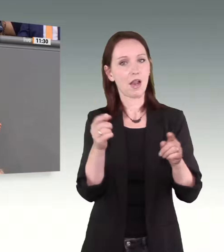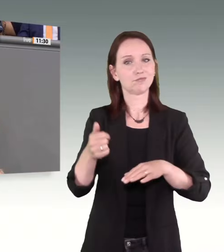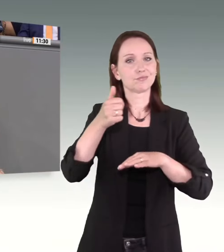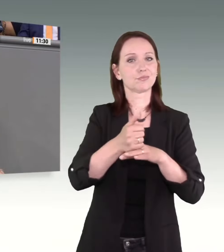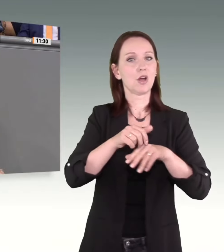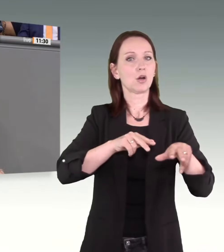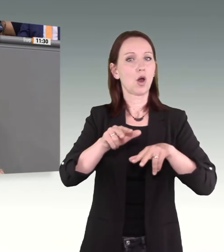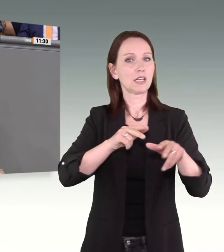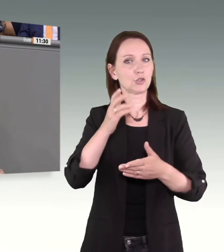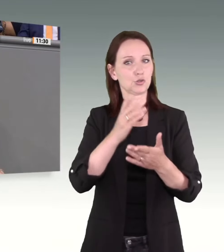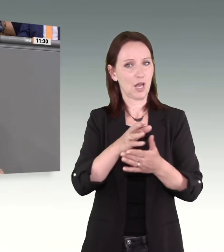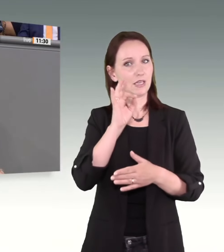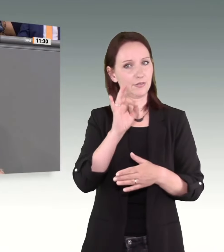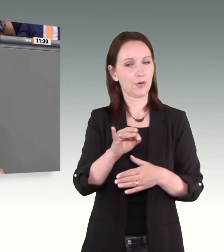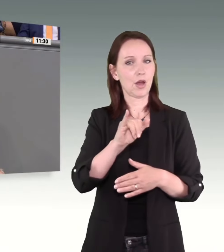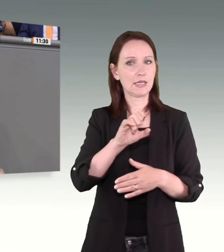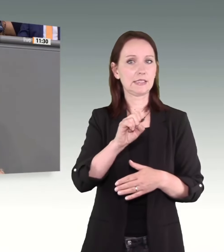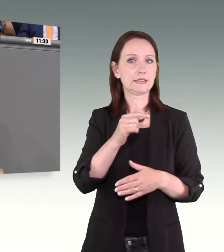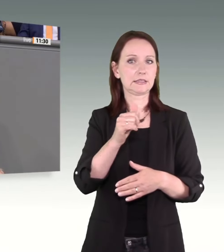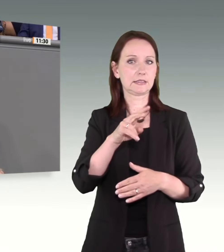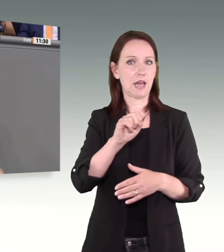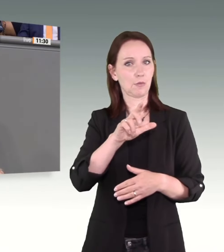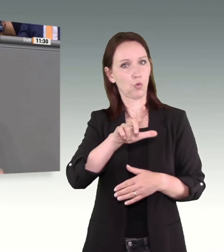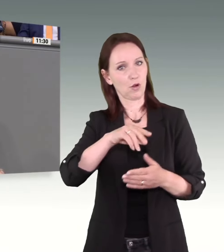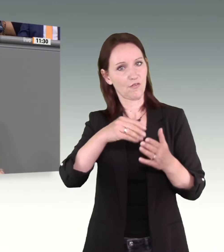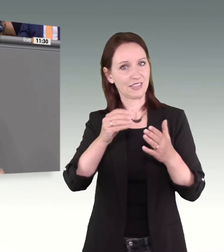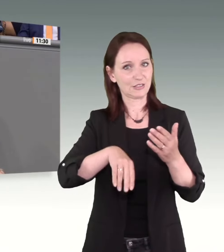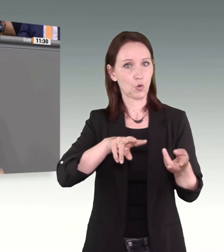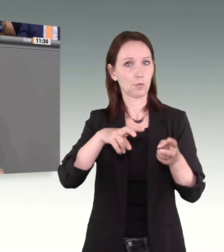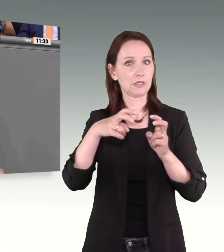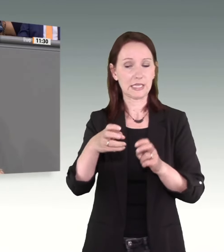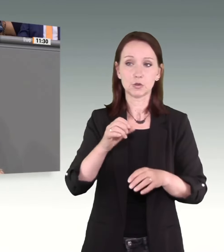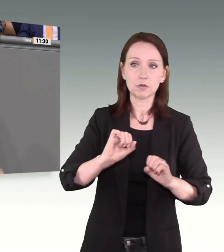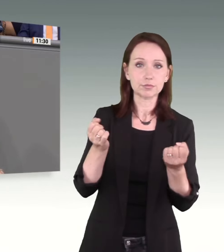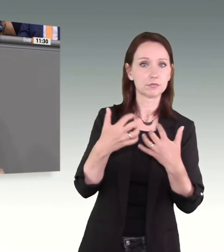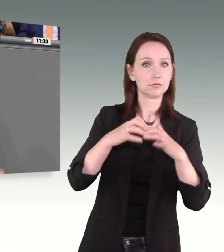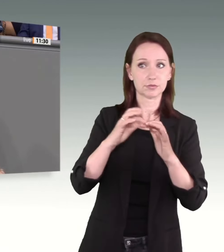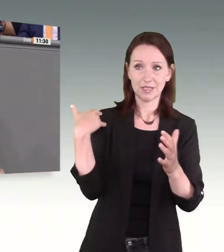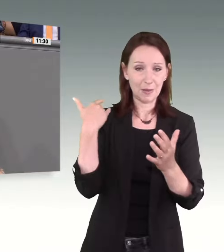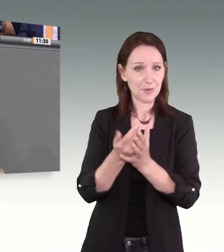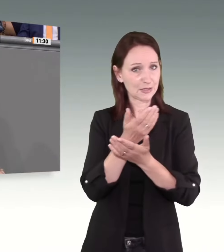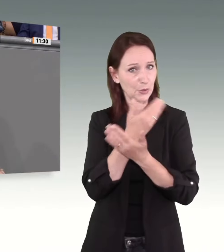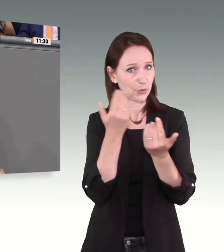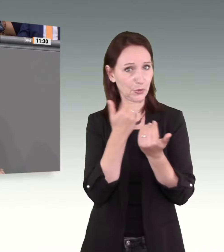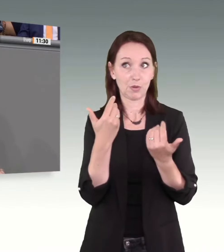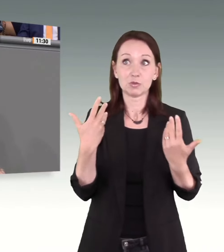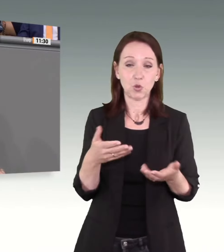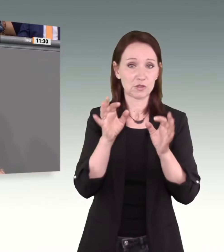eingerichtet wird. Das ist ein Skandal und zeigt, dass die Bundesregierung hier keinerlei Prioritäten setzt.